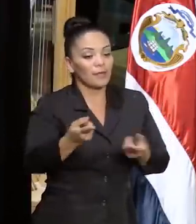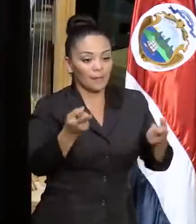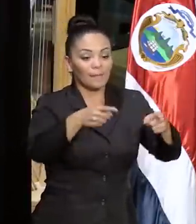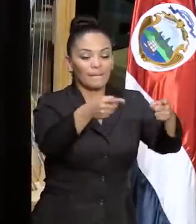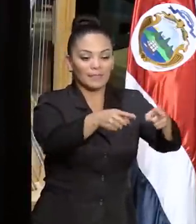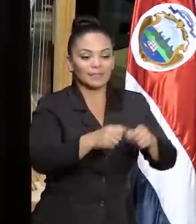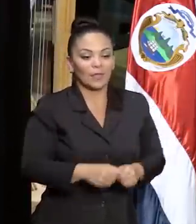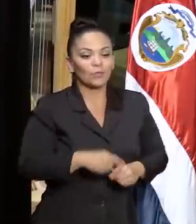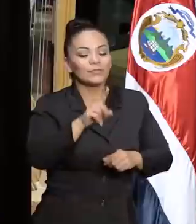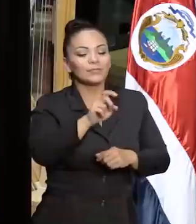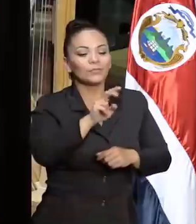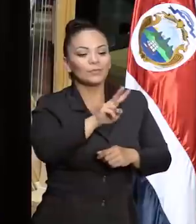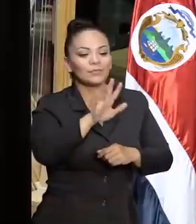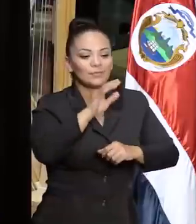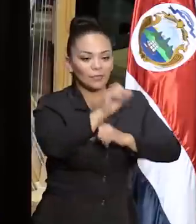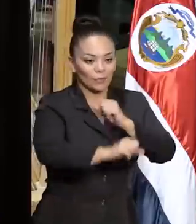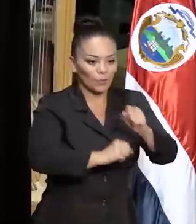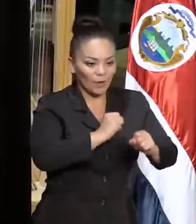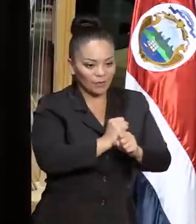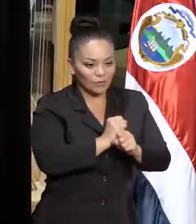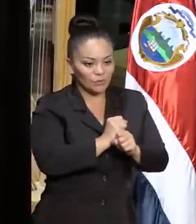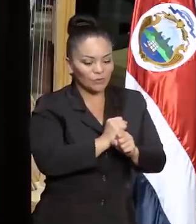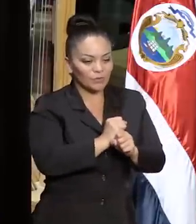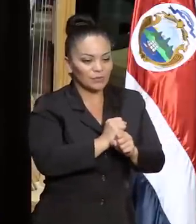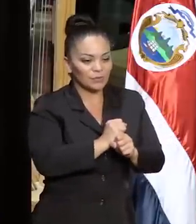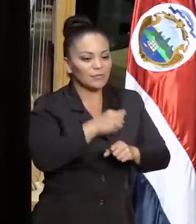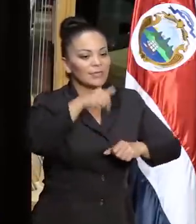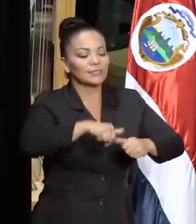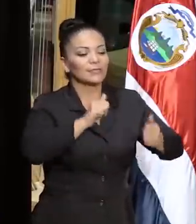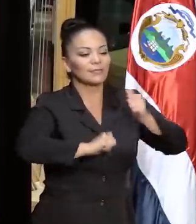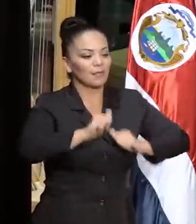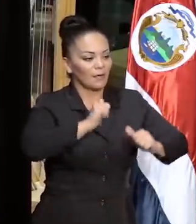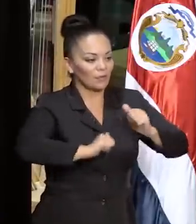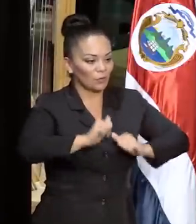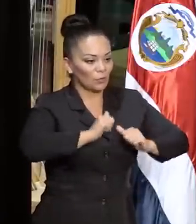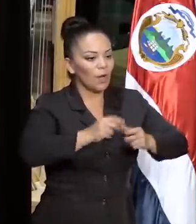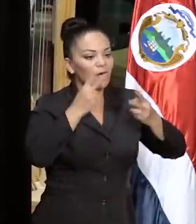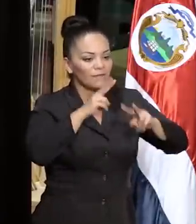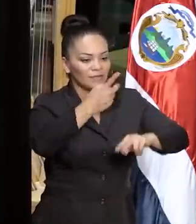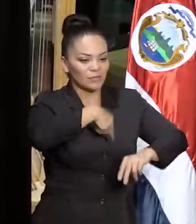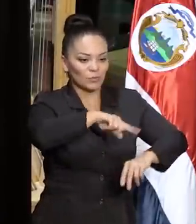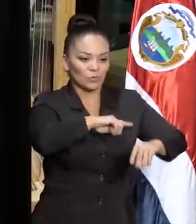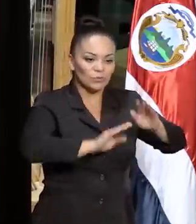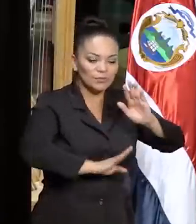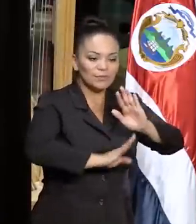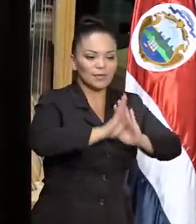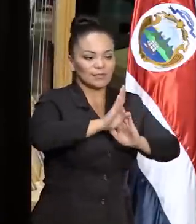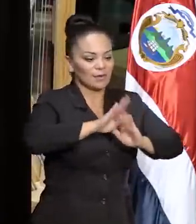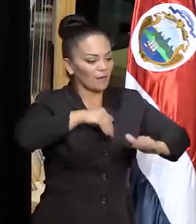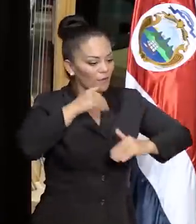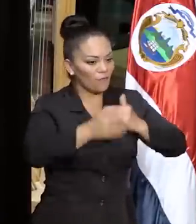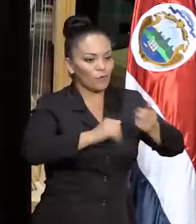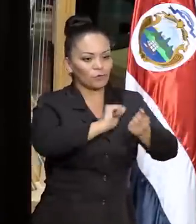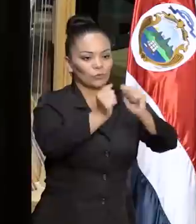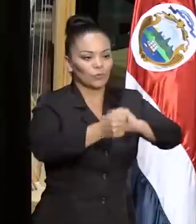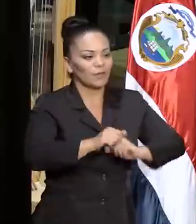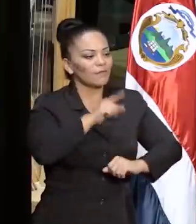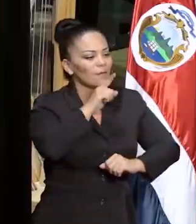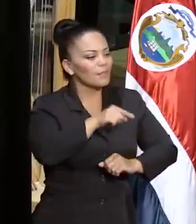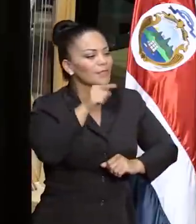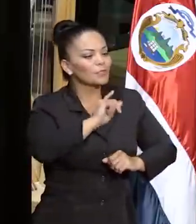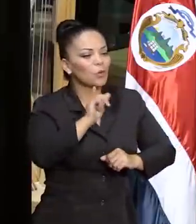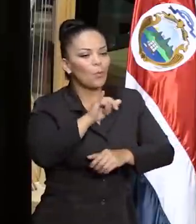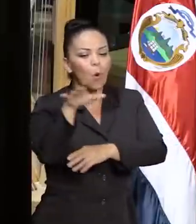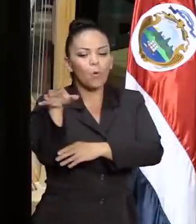en los 125 años que este teatro nos ha visto crecer y evolucionar. Es un